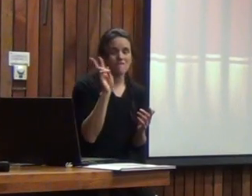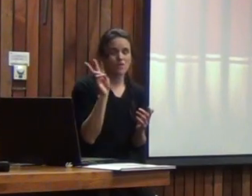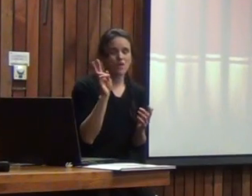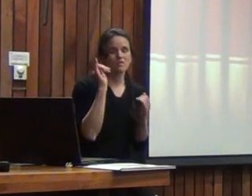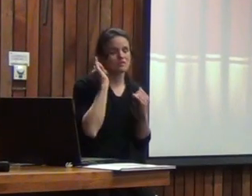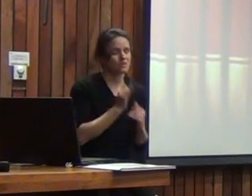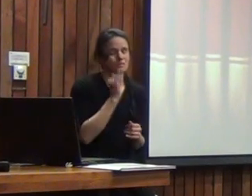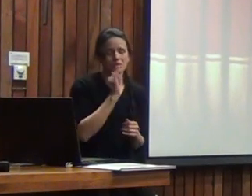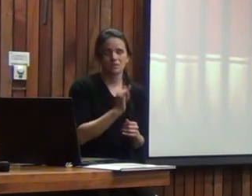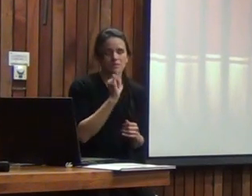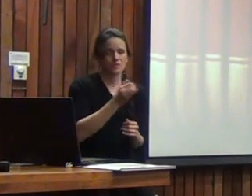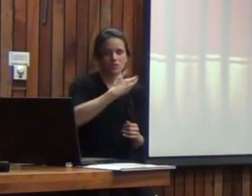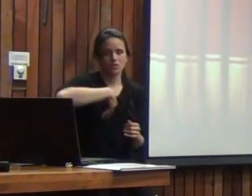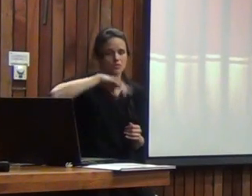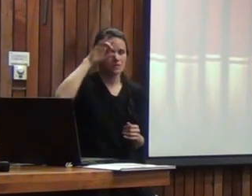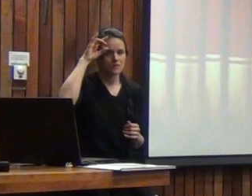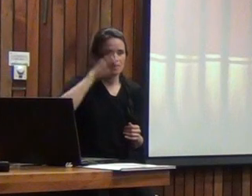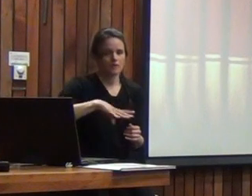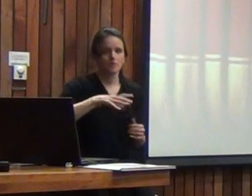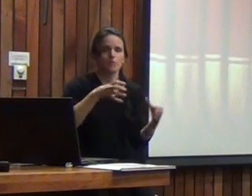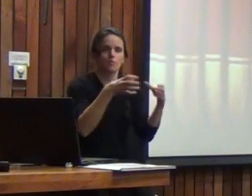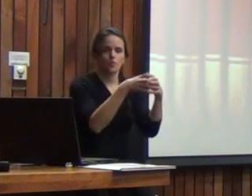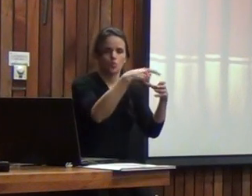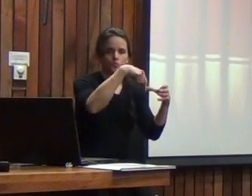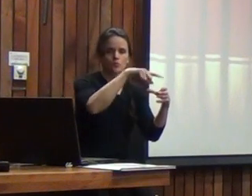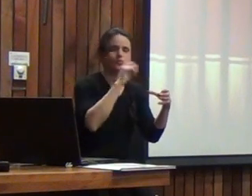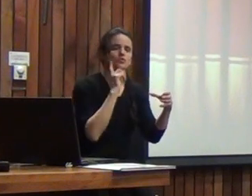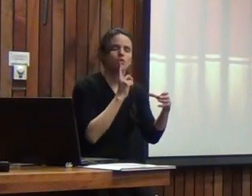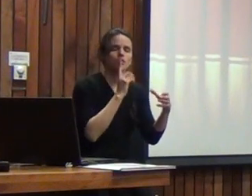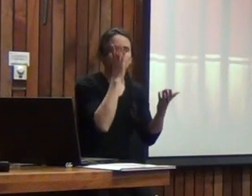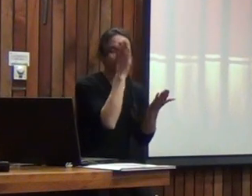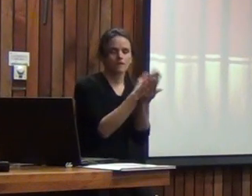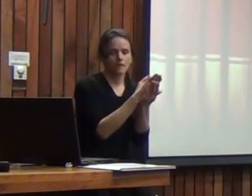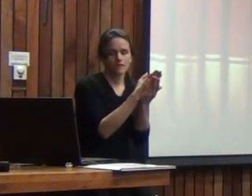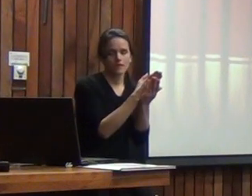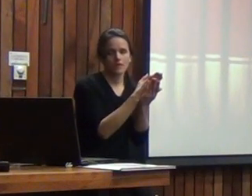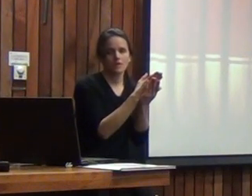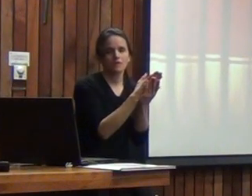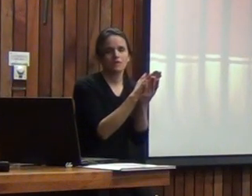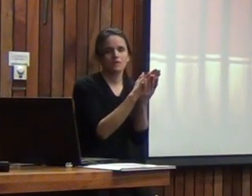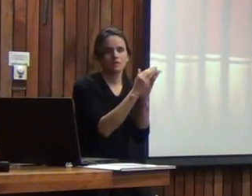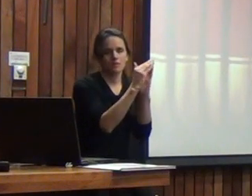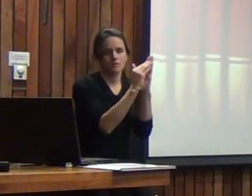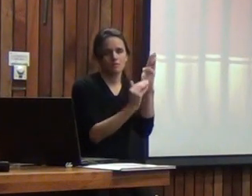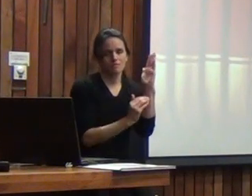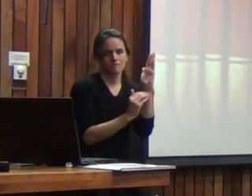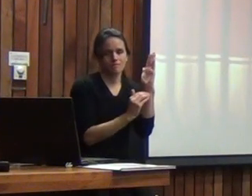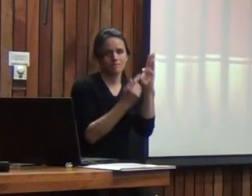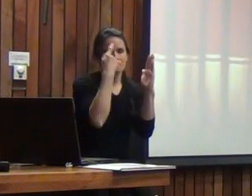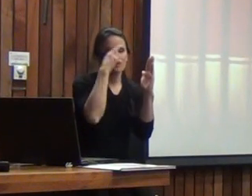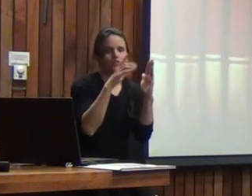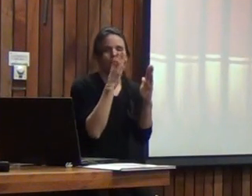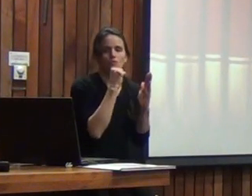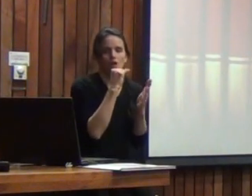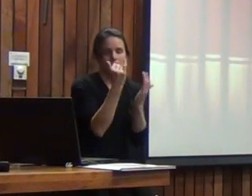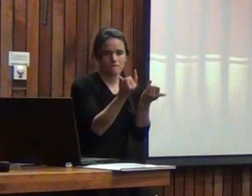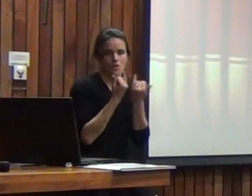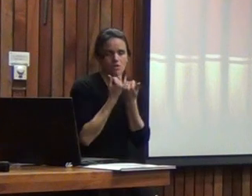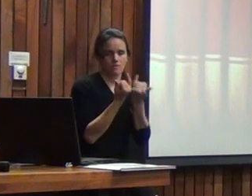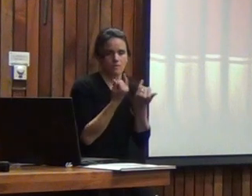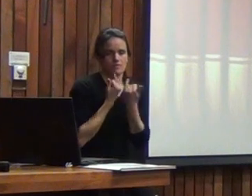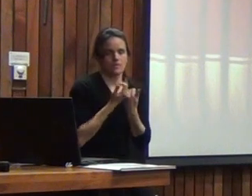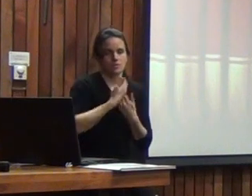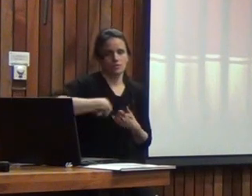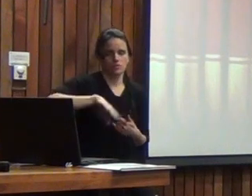siempre sabemos que la población sorda debiera tener una disminución pero como no tenemos datos nosotros